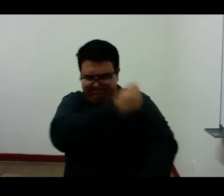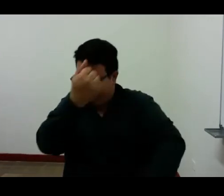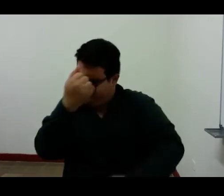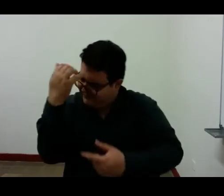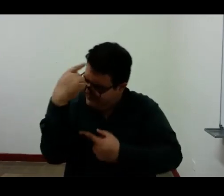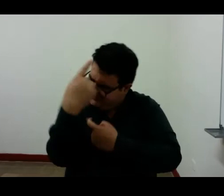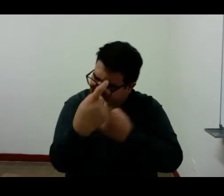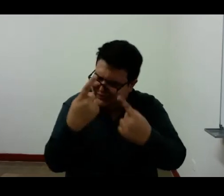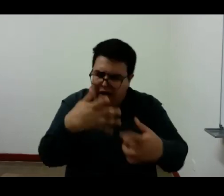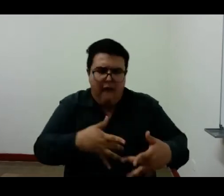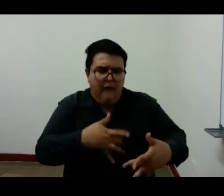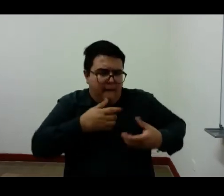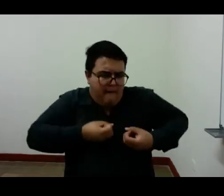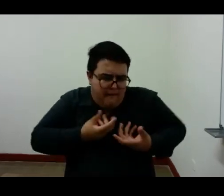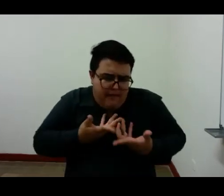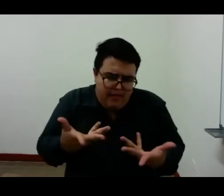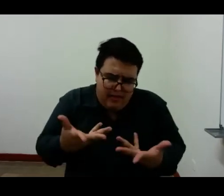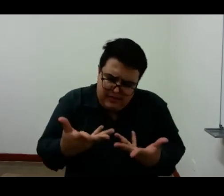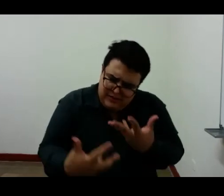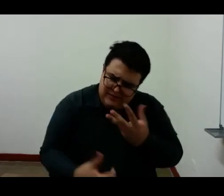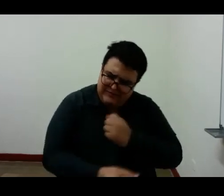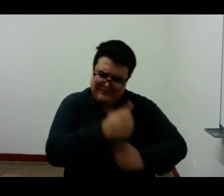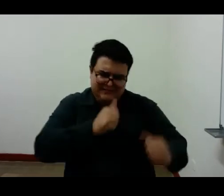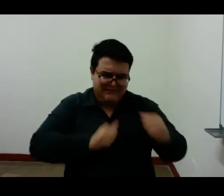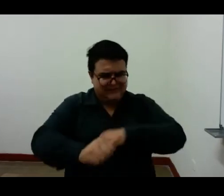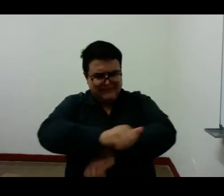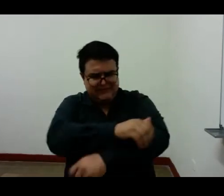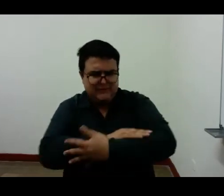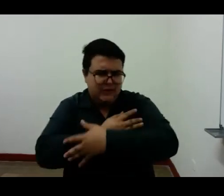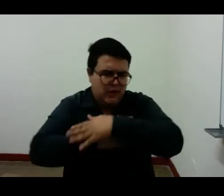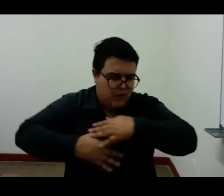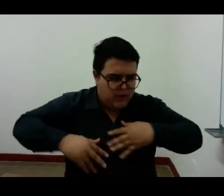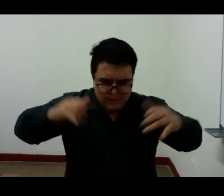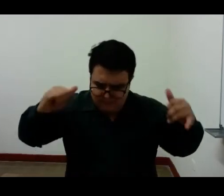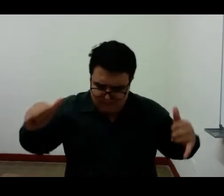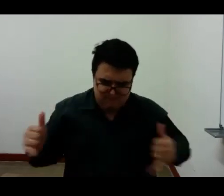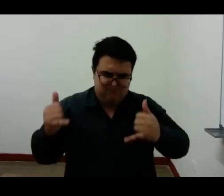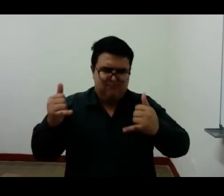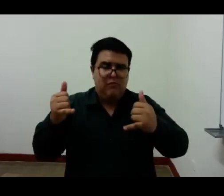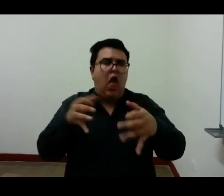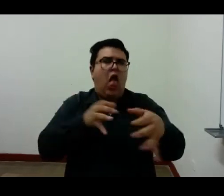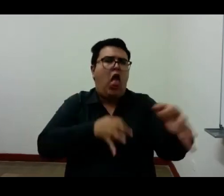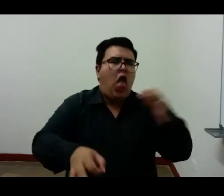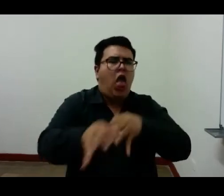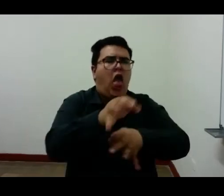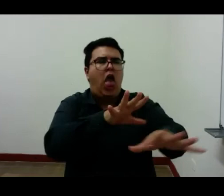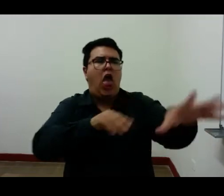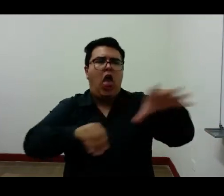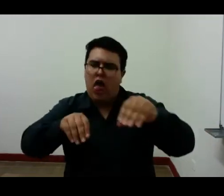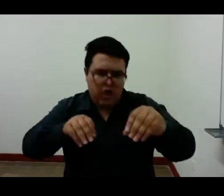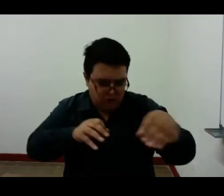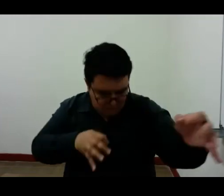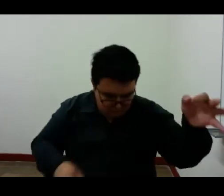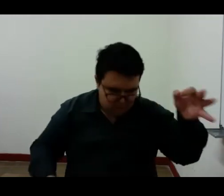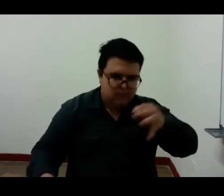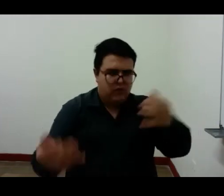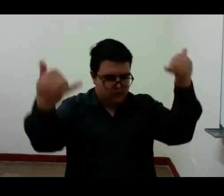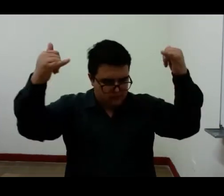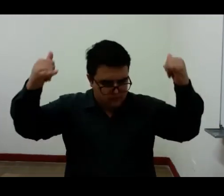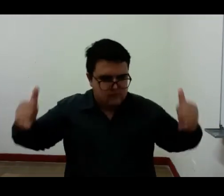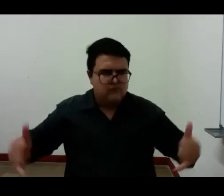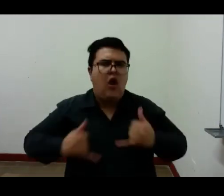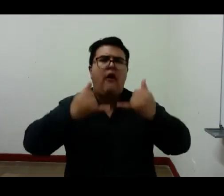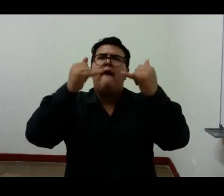verdaderas de volverme y ser yo no Alberto Caíro sino un animal que la